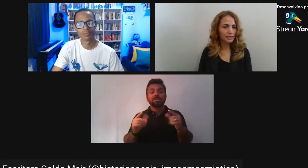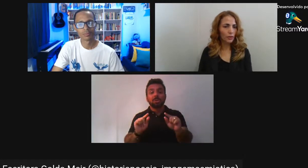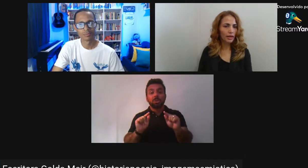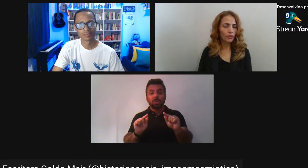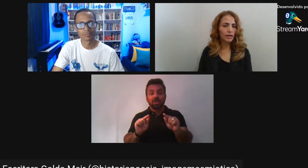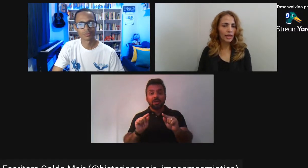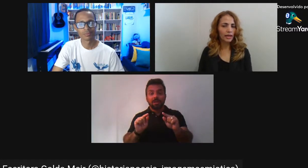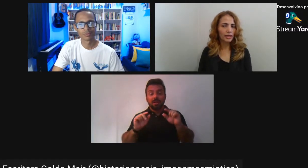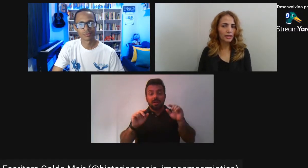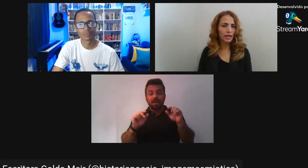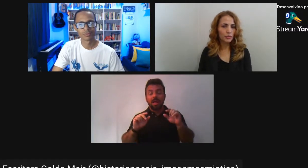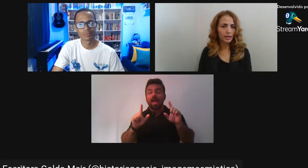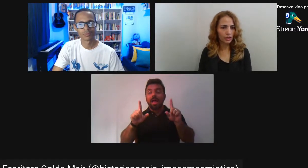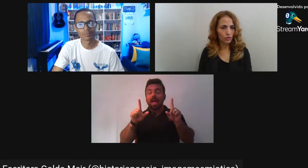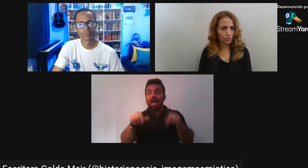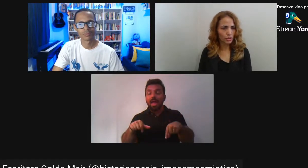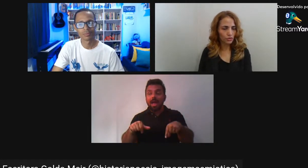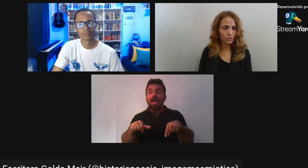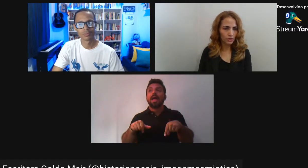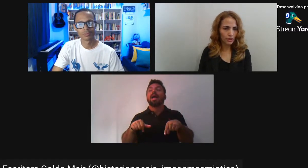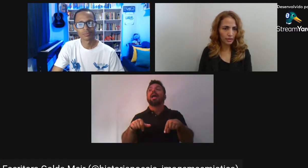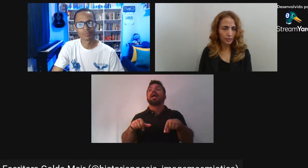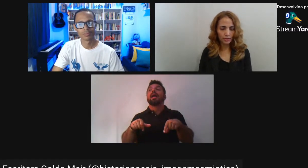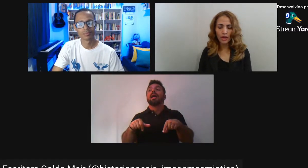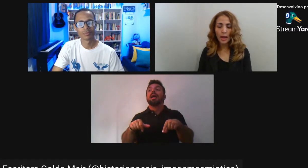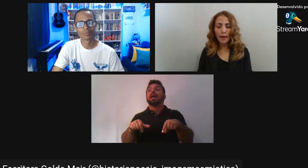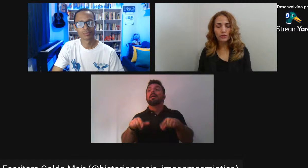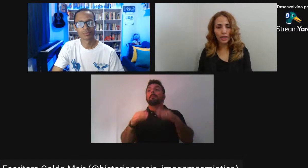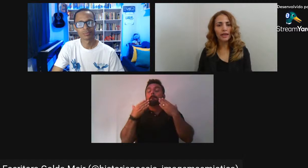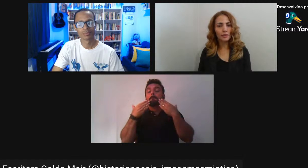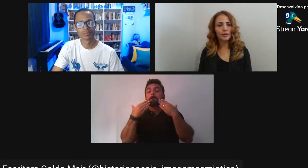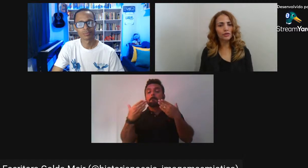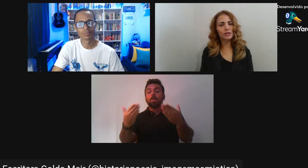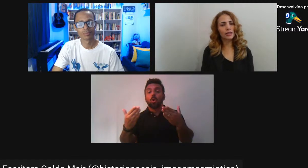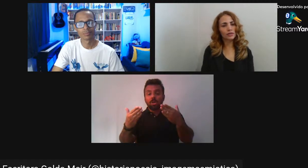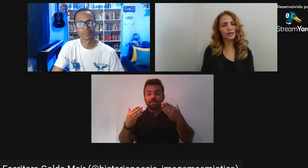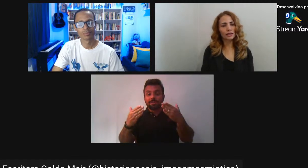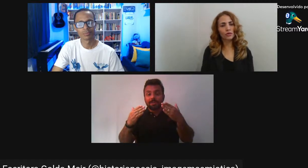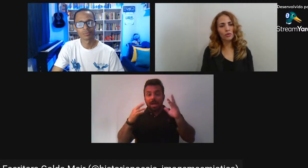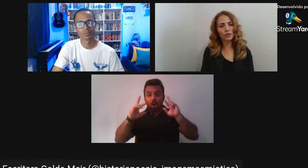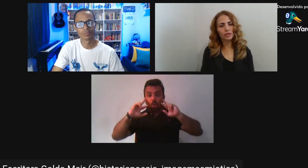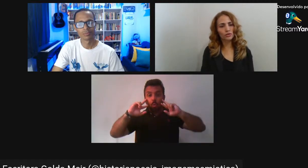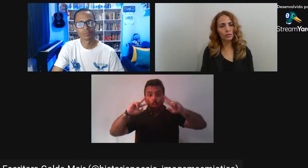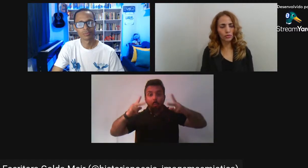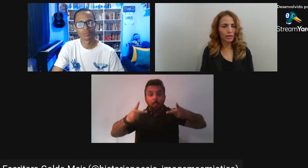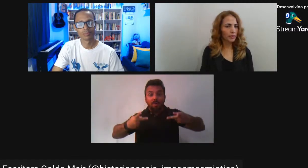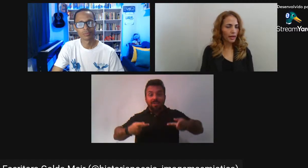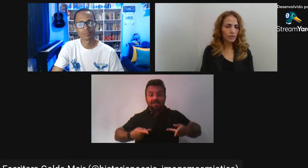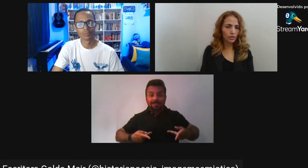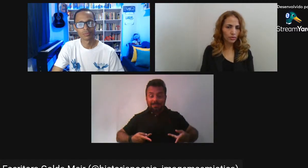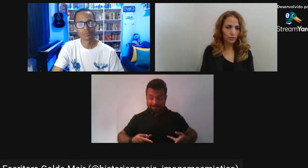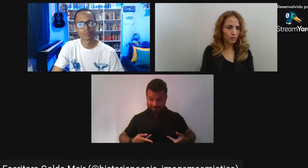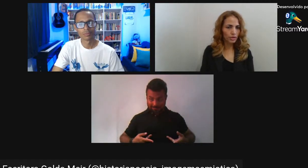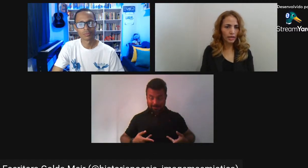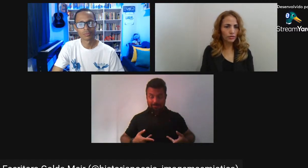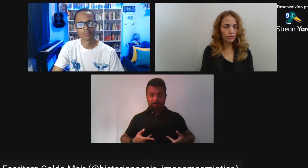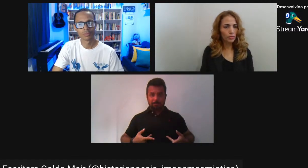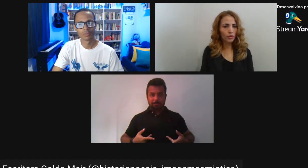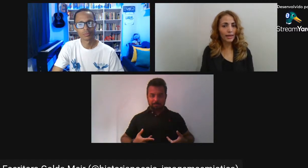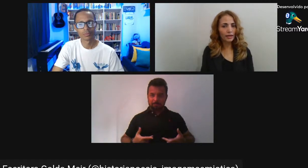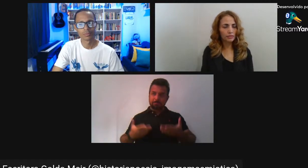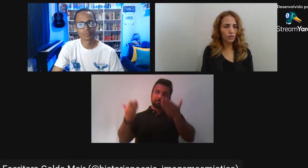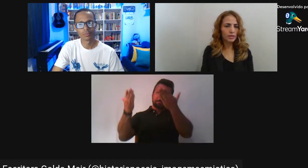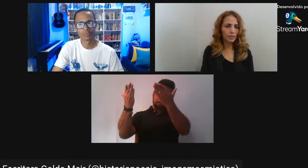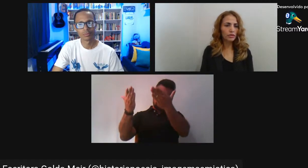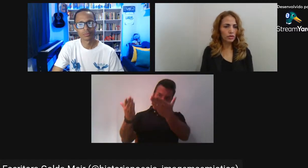Eles não eram Respeitados como seres humanos Naquele período Naquele período Eles eram tratados como coisas Como animais Como objetos